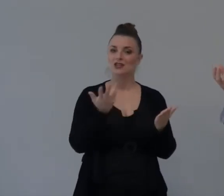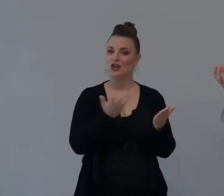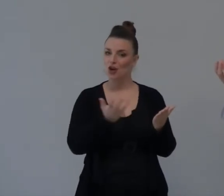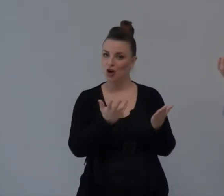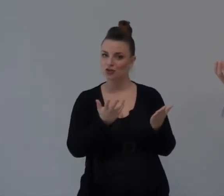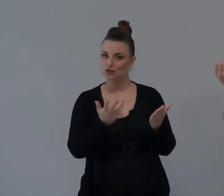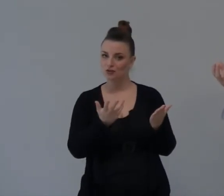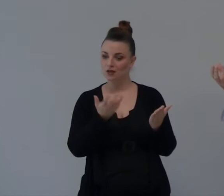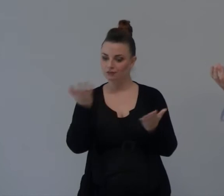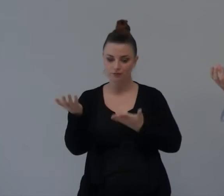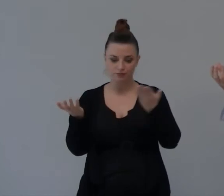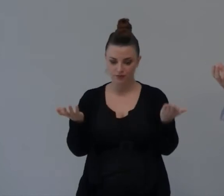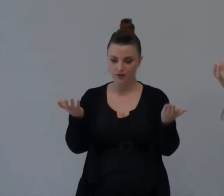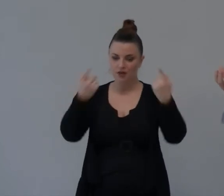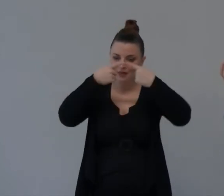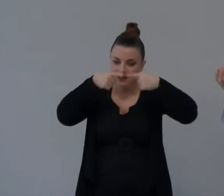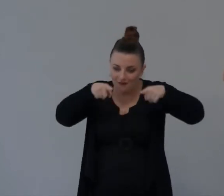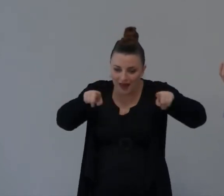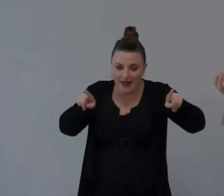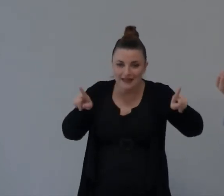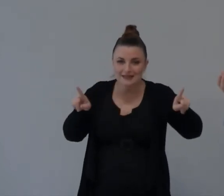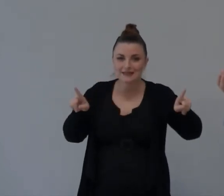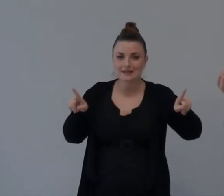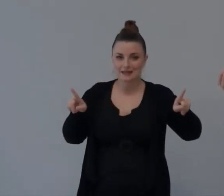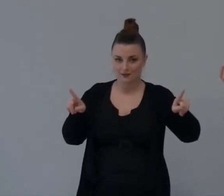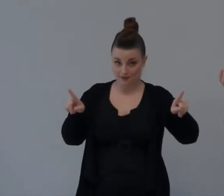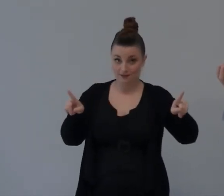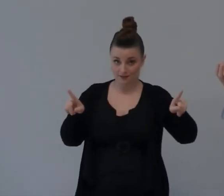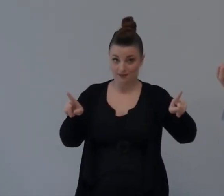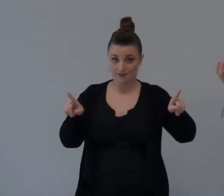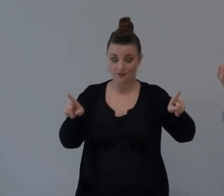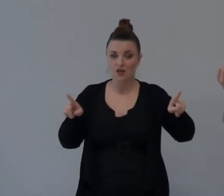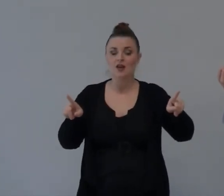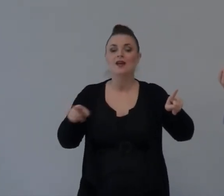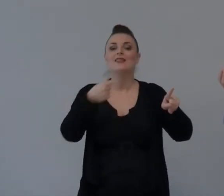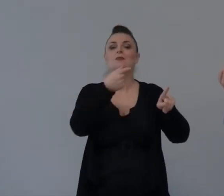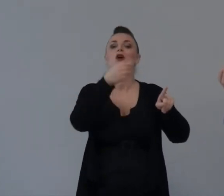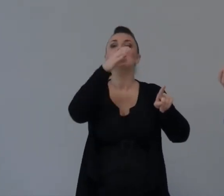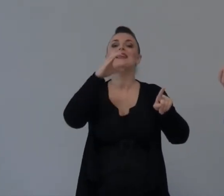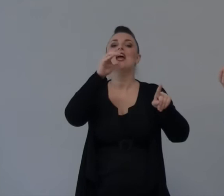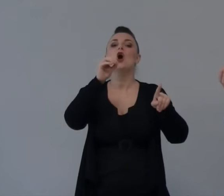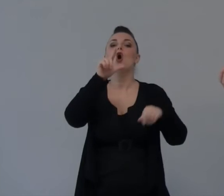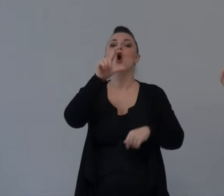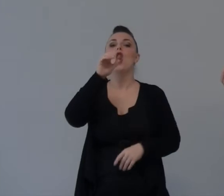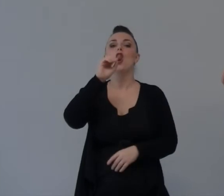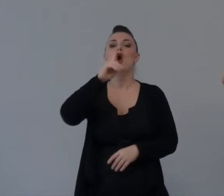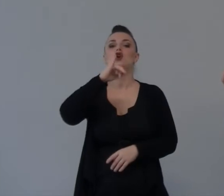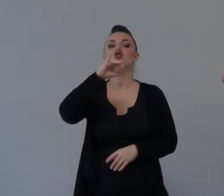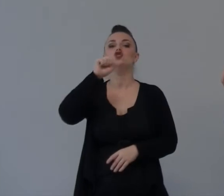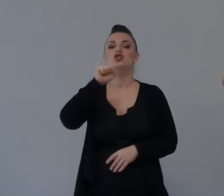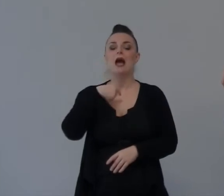due Teologie Scusate se sono un po' Tecnico qua Di due Teologie Moderne Che sono